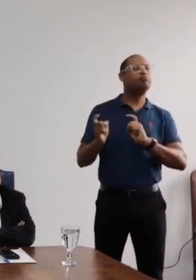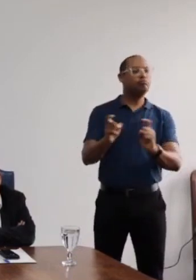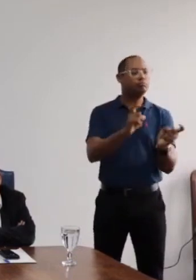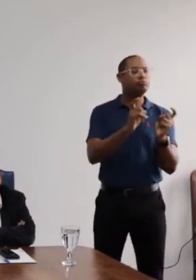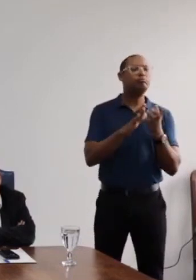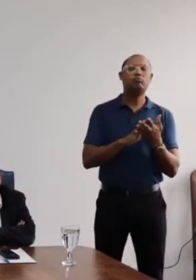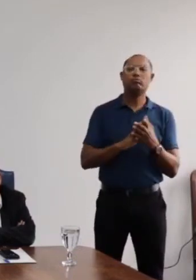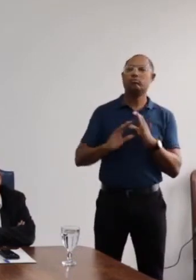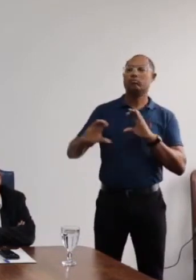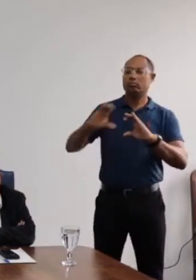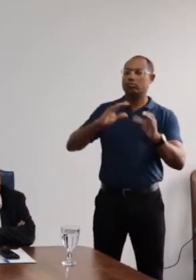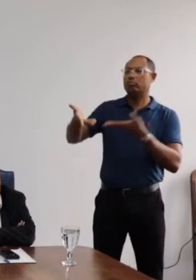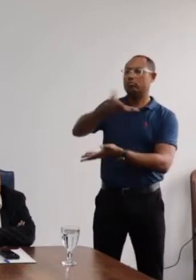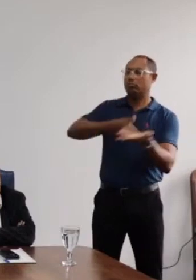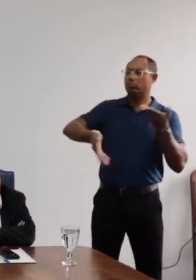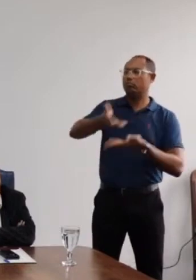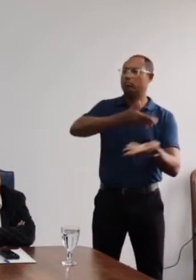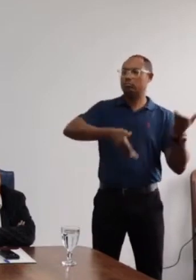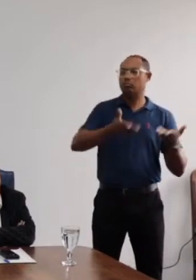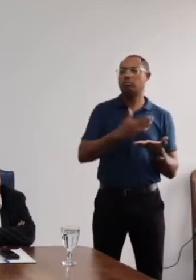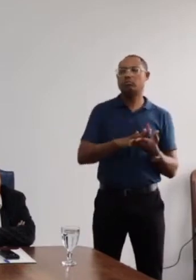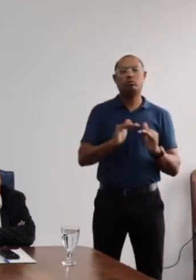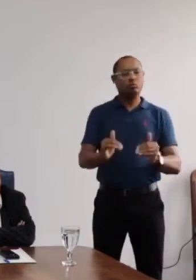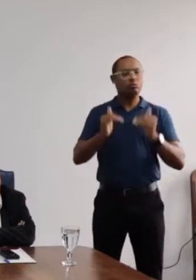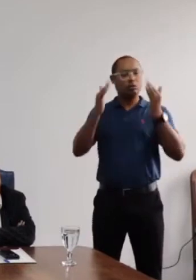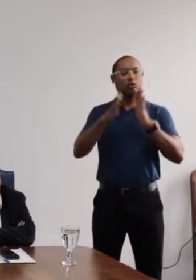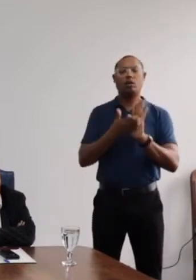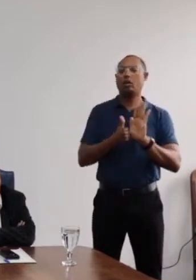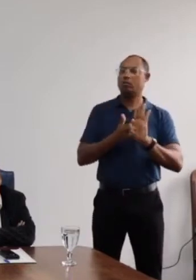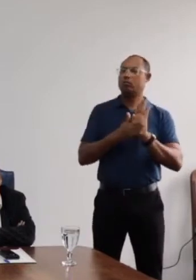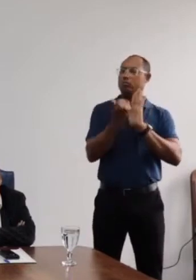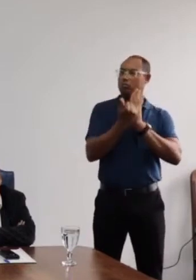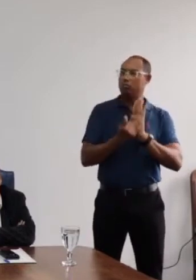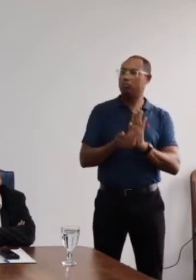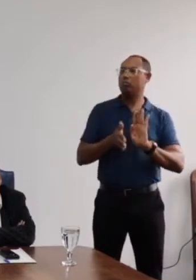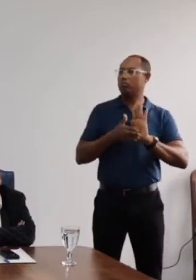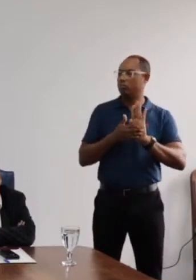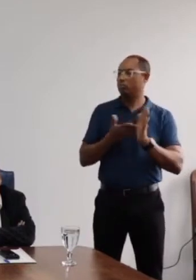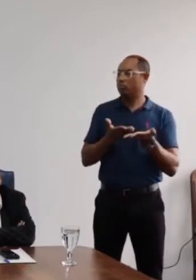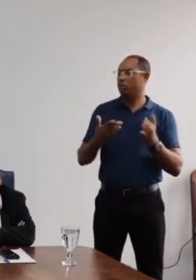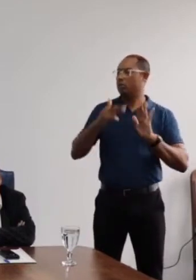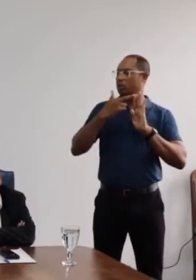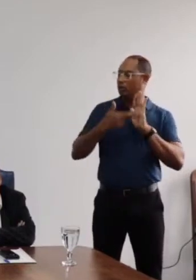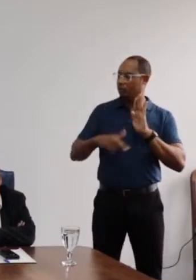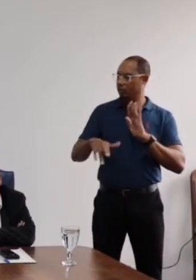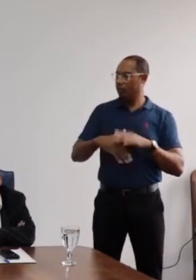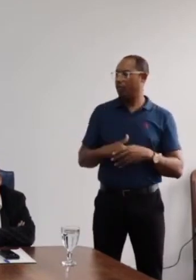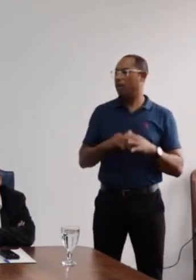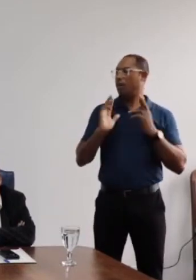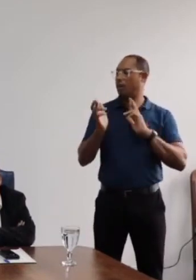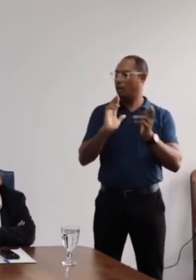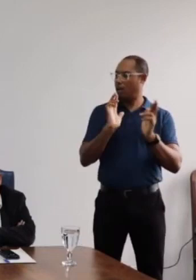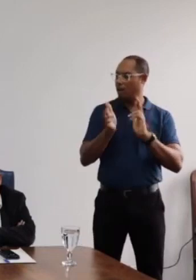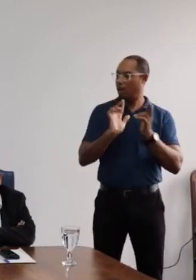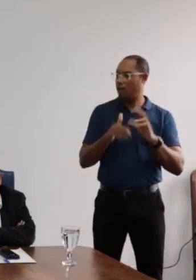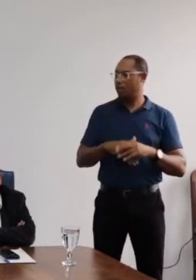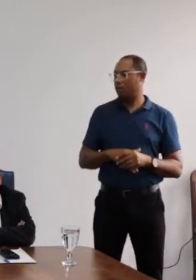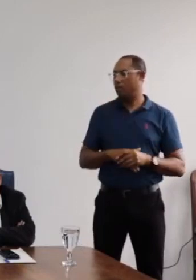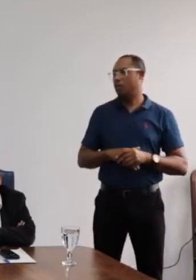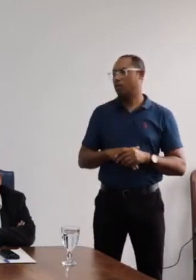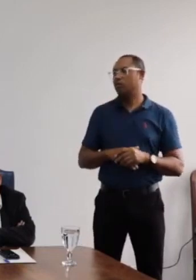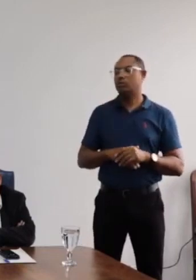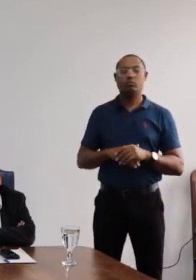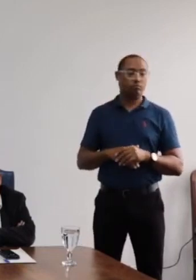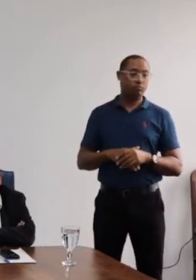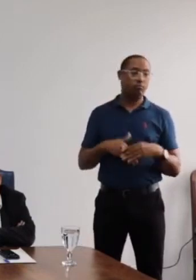com alguns parlamentares e também com alguns ministérios apresentando aí pautas da UFRB, sobretudo em relação ao